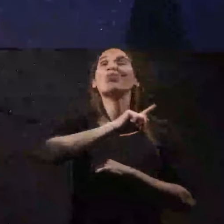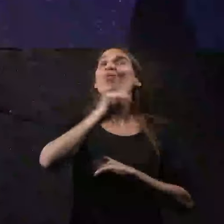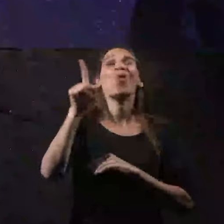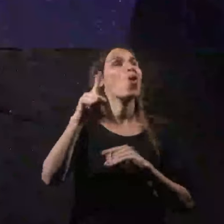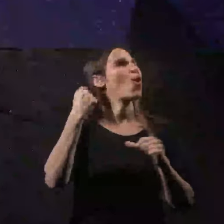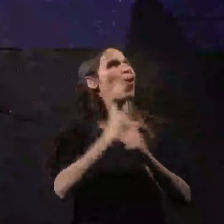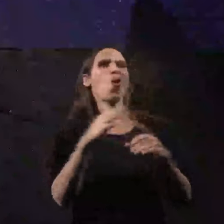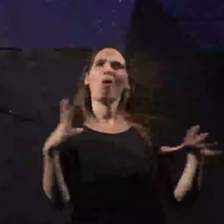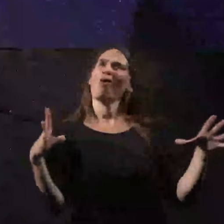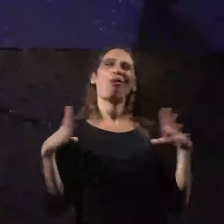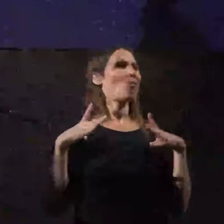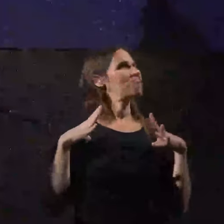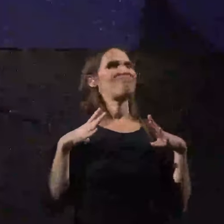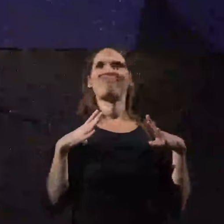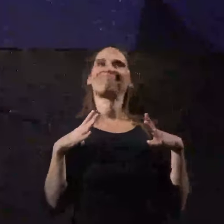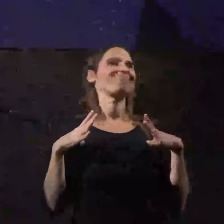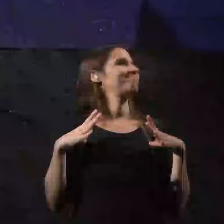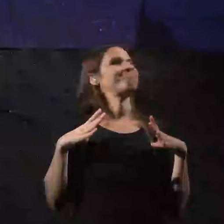יוצאים לפגרה